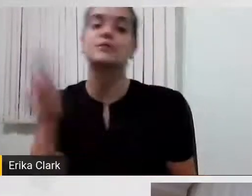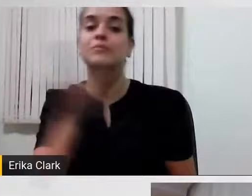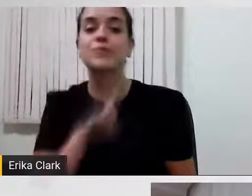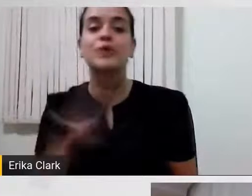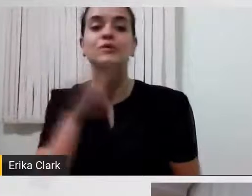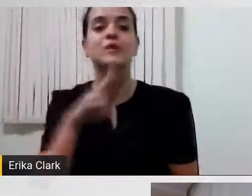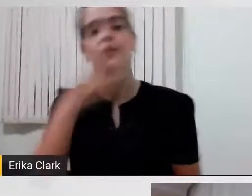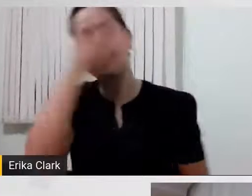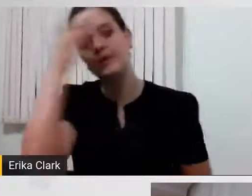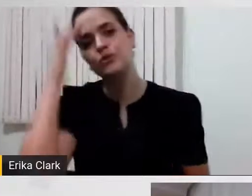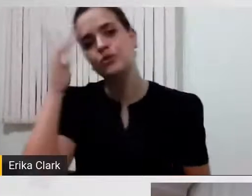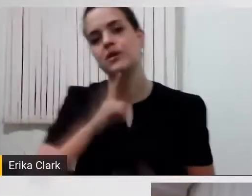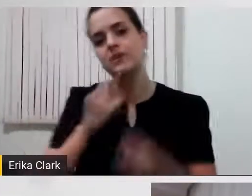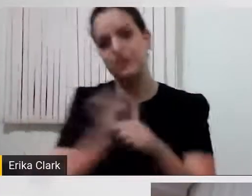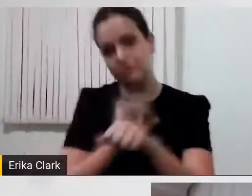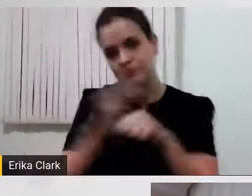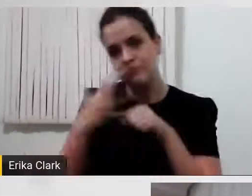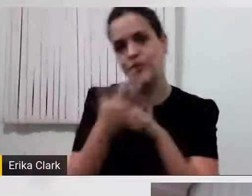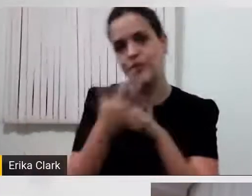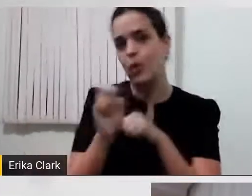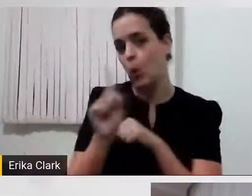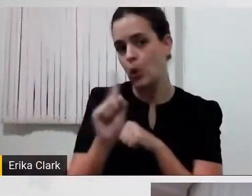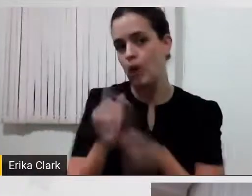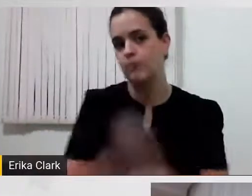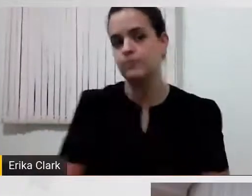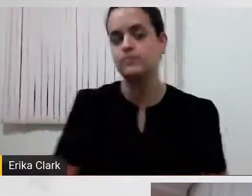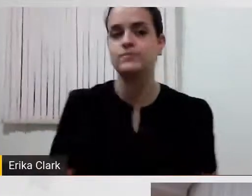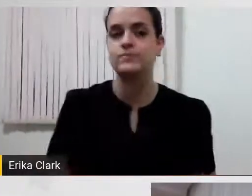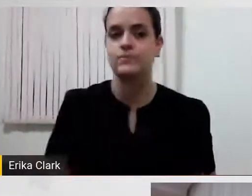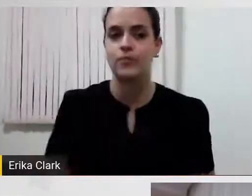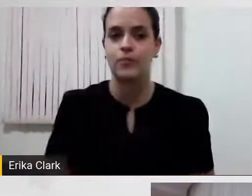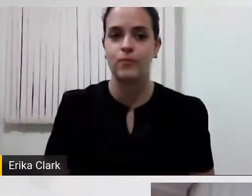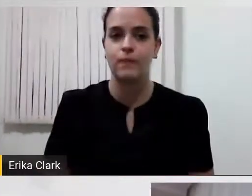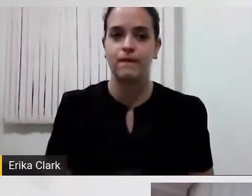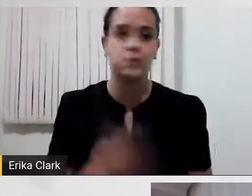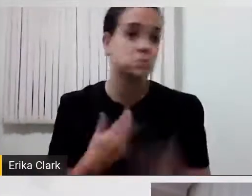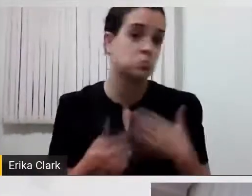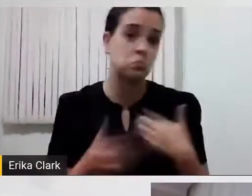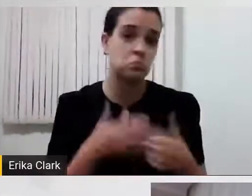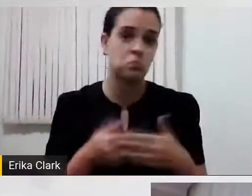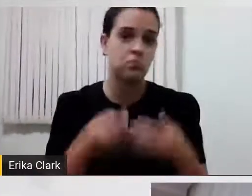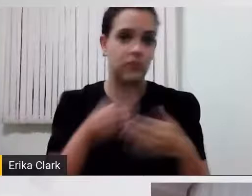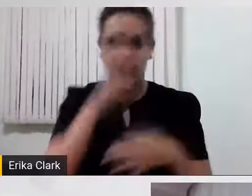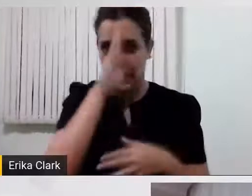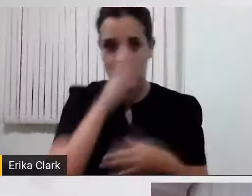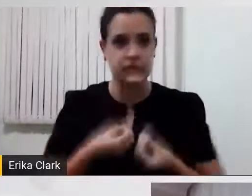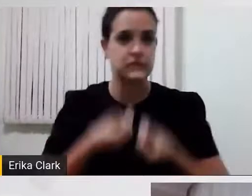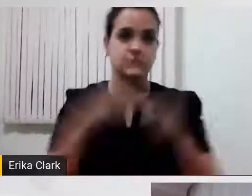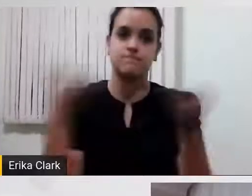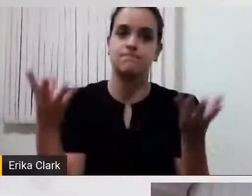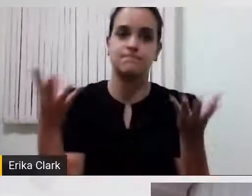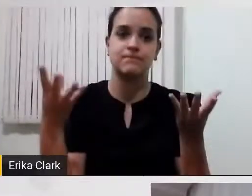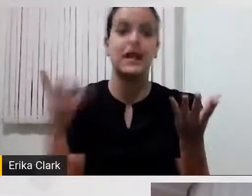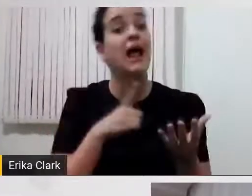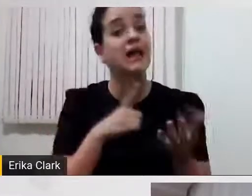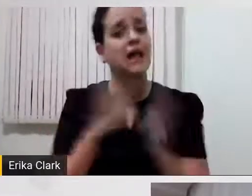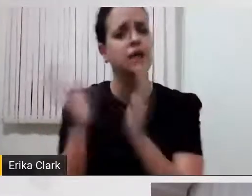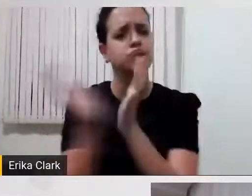com o COVID ou não. E assim... Todas as situações, porque há diversas situações onde a pessoa não